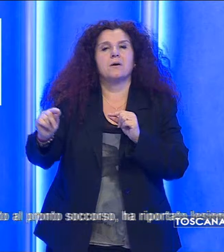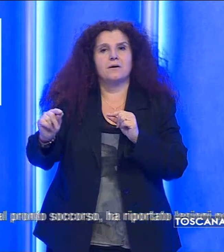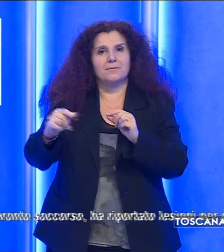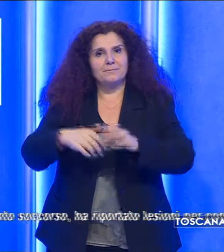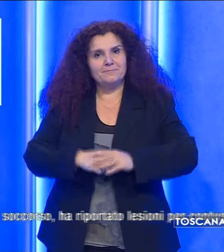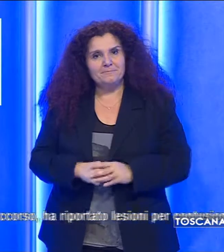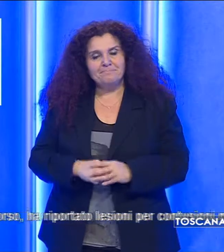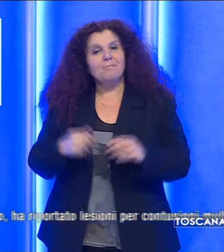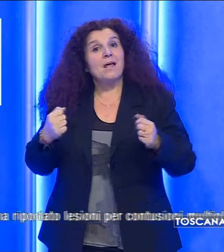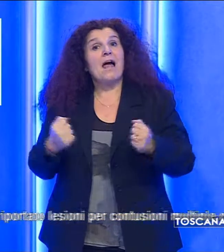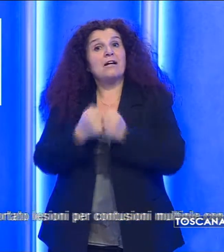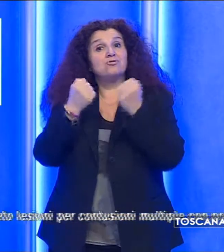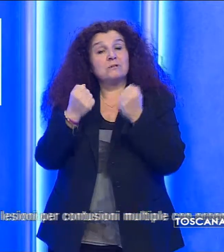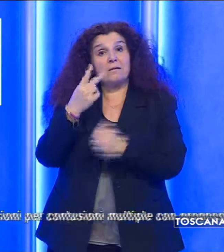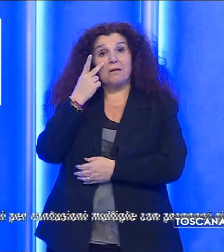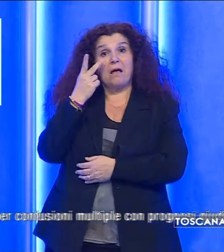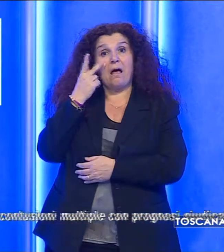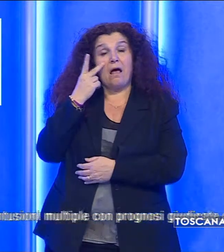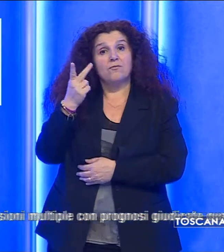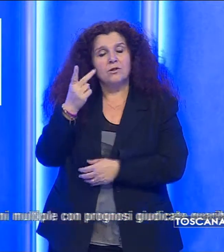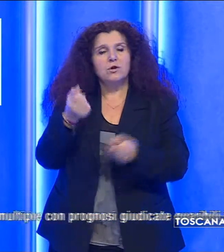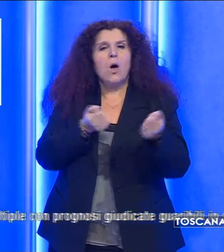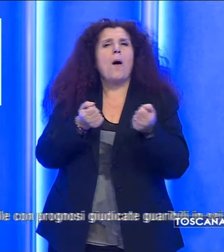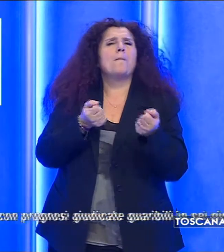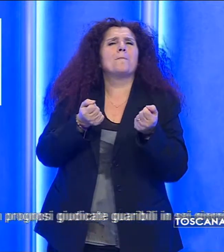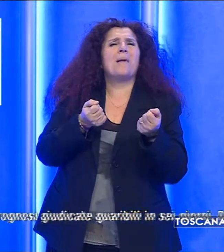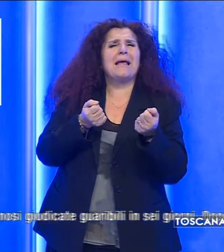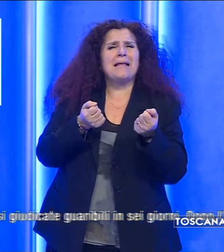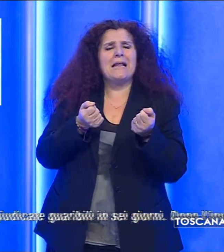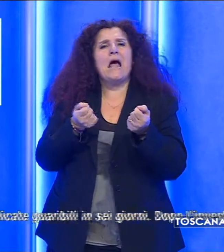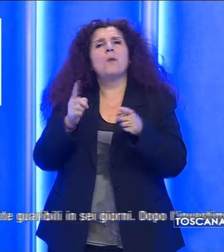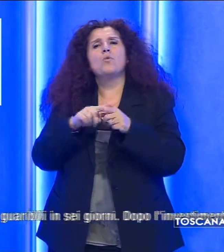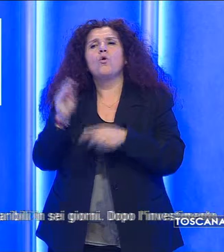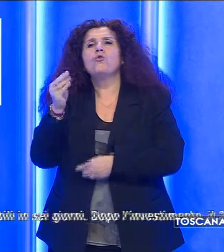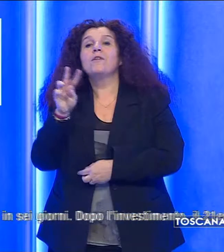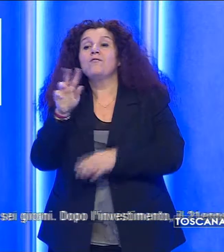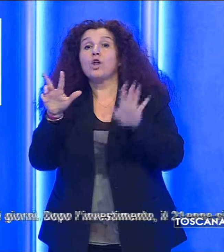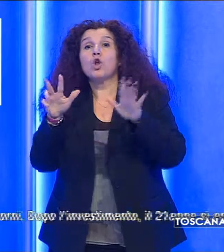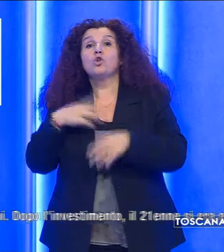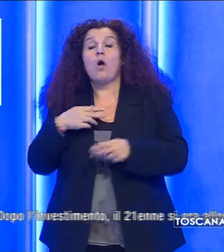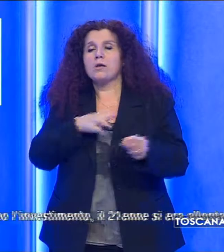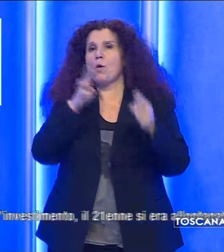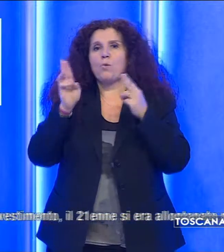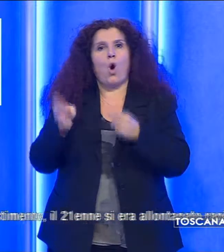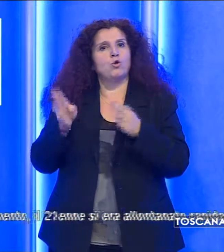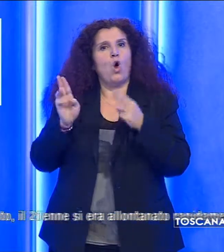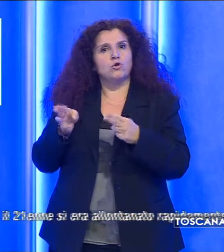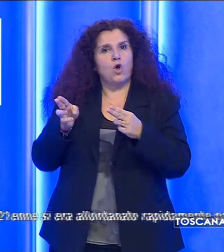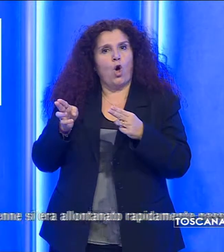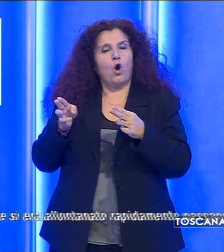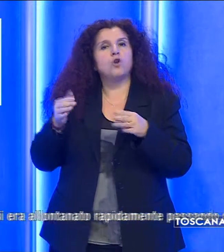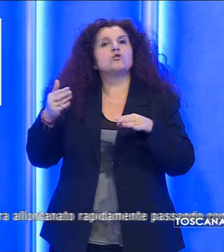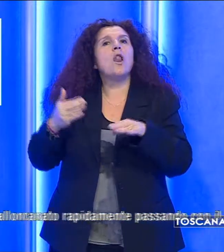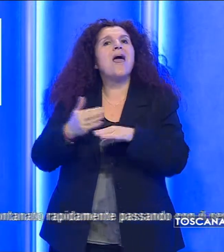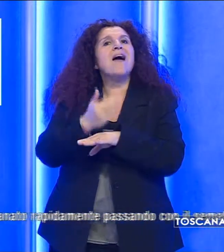L'incidente ha visto coinvolta un'utilitaria ed un 28enne che, portato al pronto soccorso, ha riportato